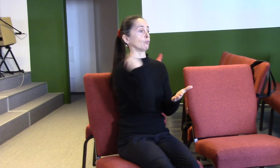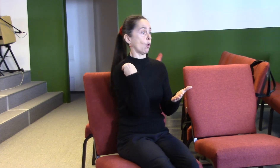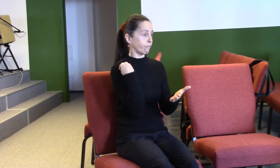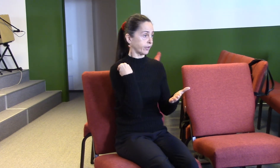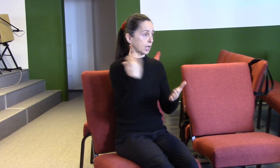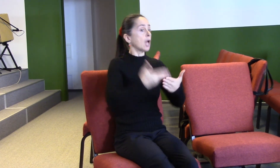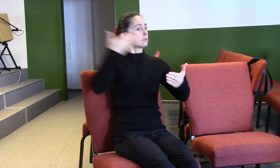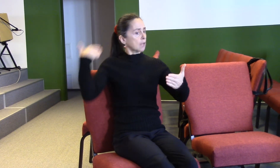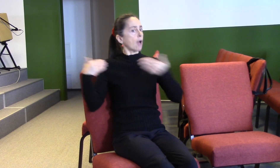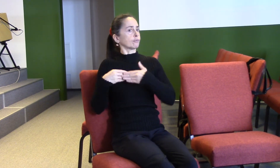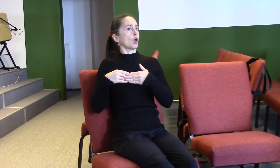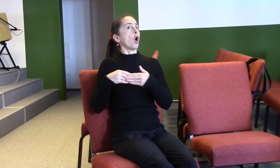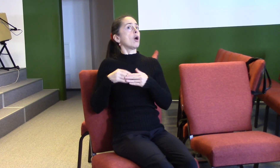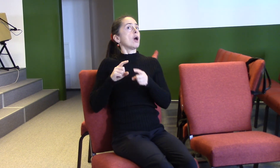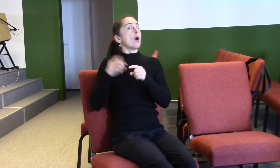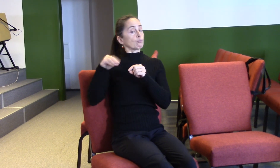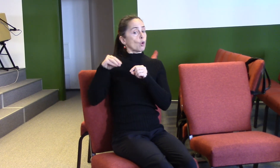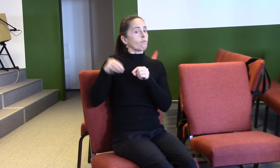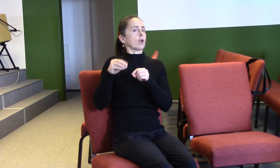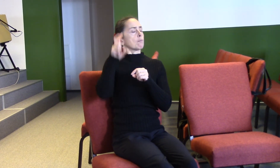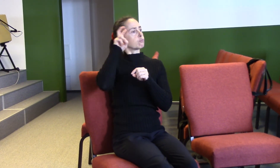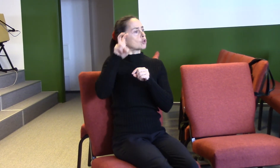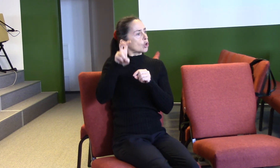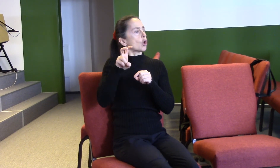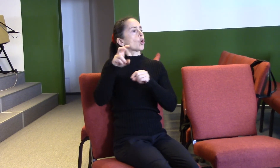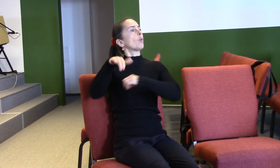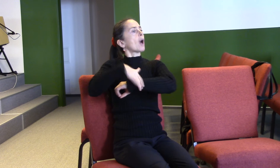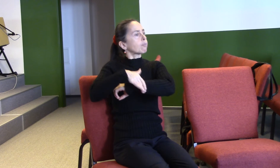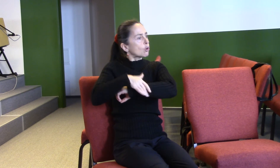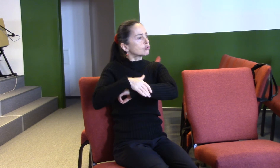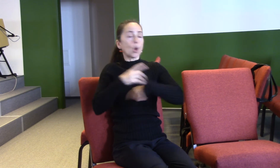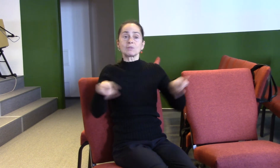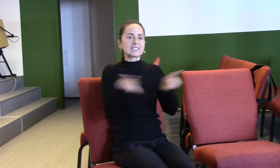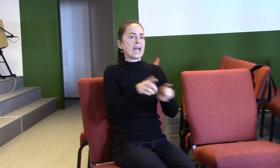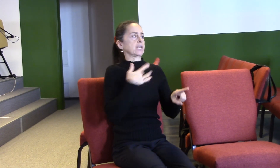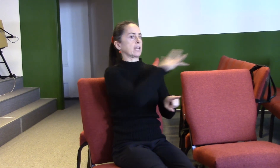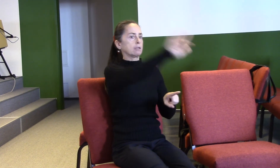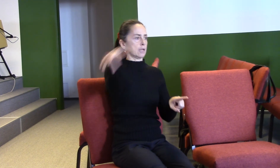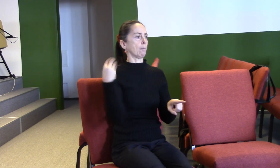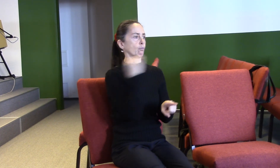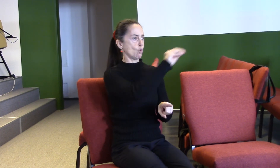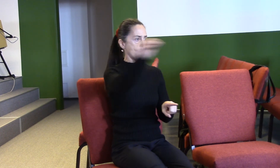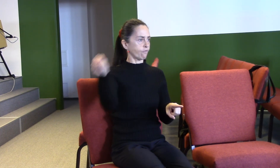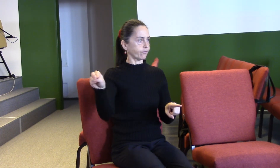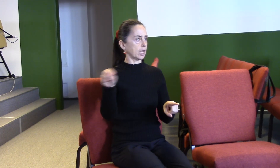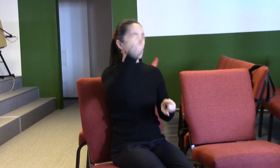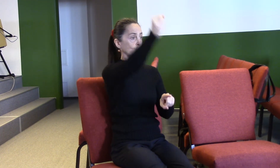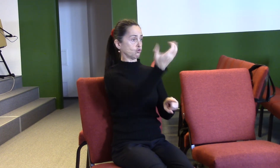poštolům a skrze ně a promluvil k nám slovem i skutky ve